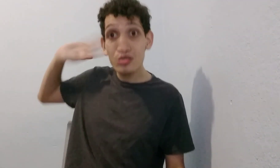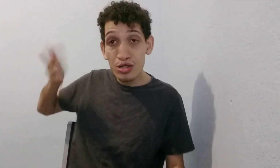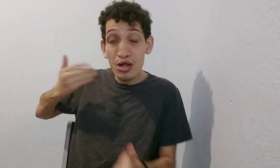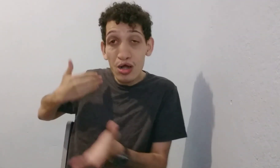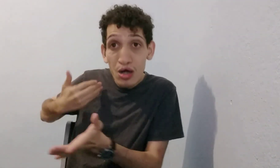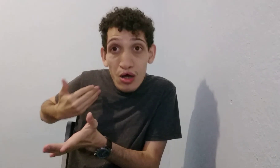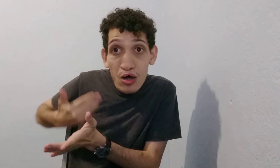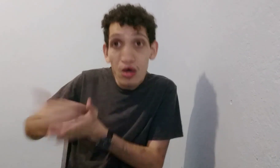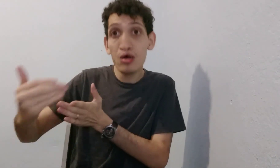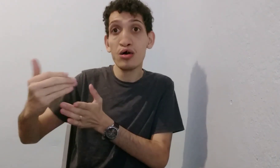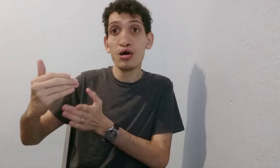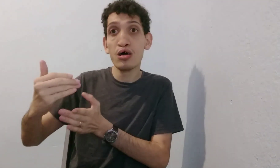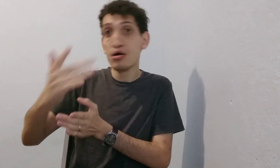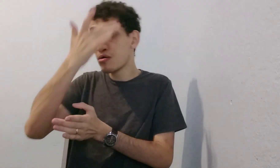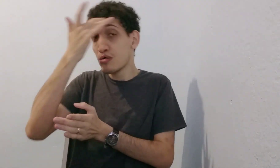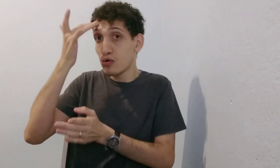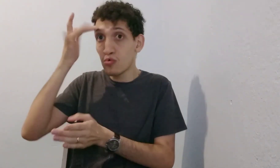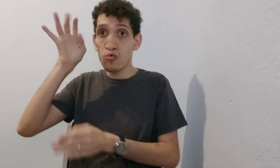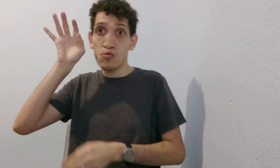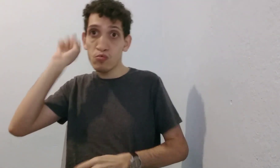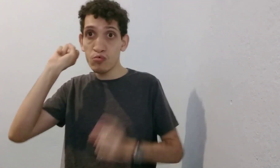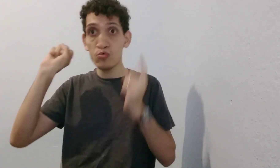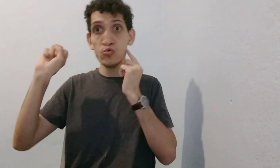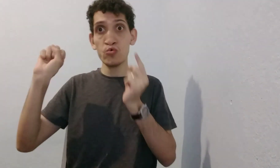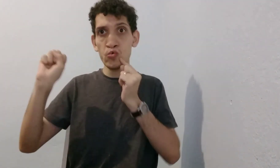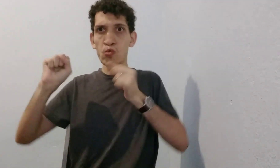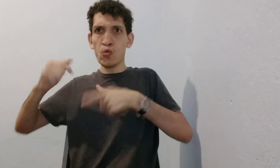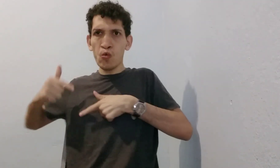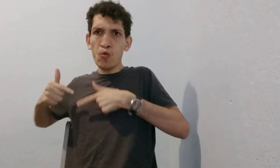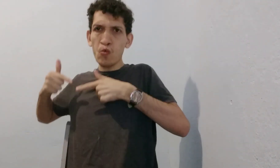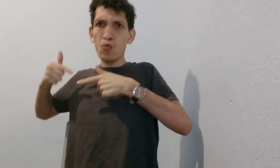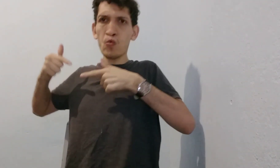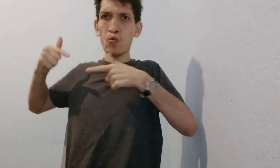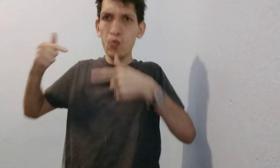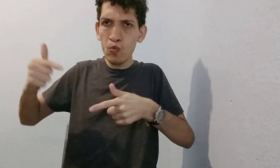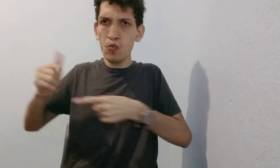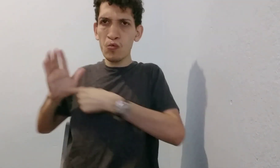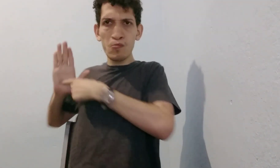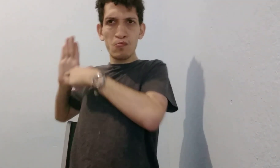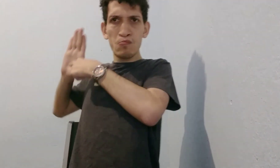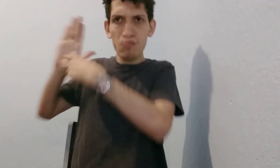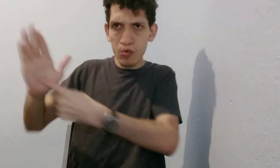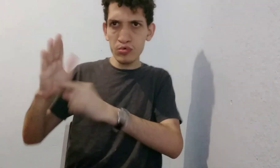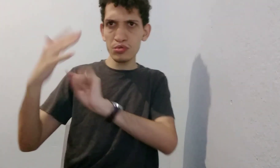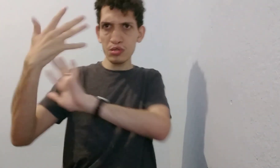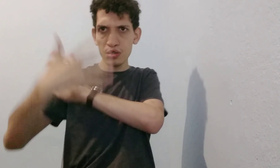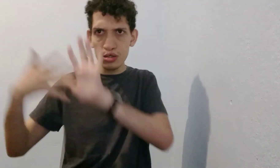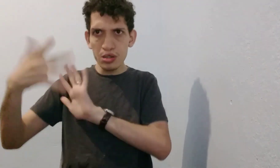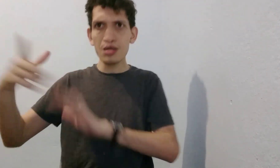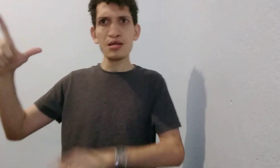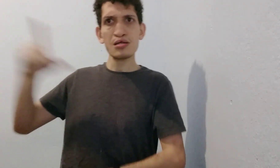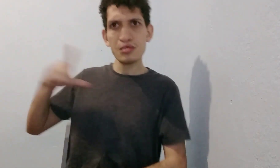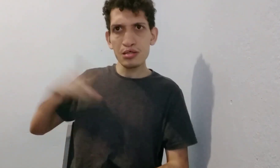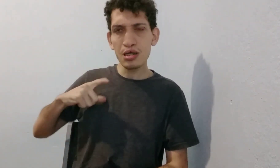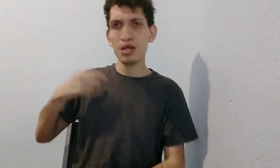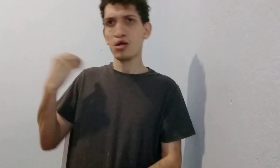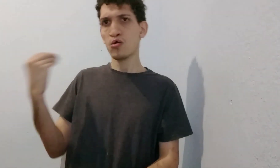já existiu, já começou ali, ter pessoas ouvintes e surdas lutando, para poder mostrar ali os